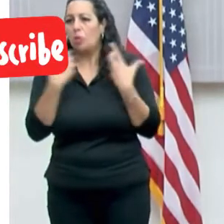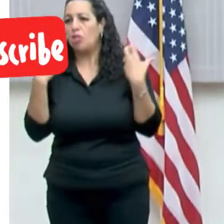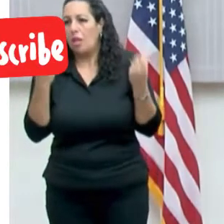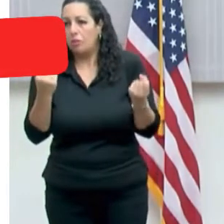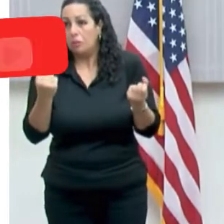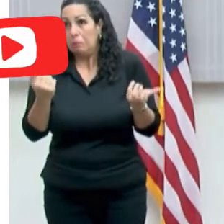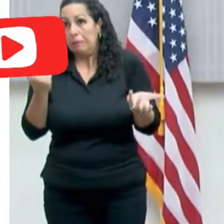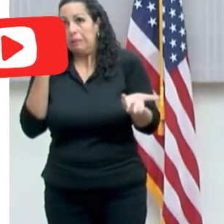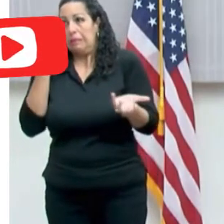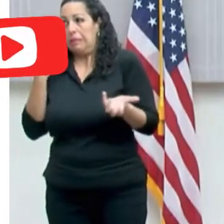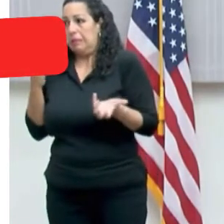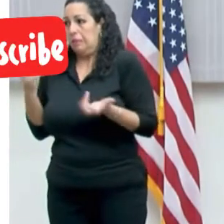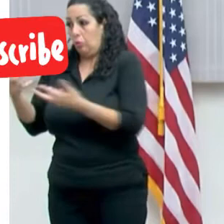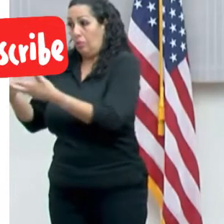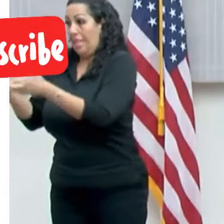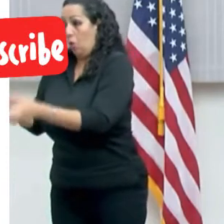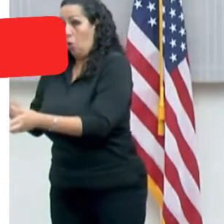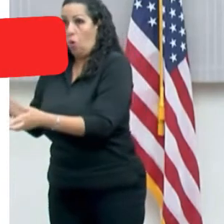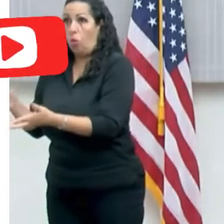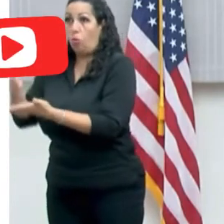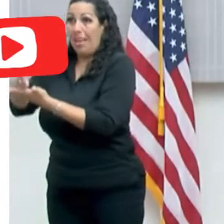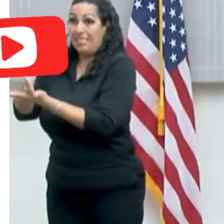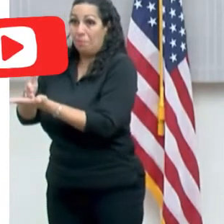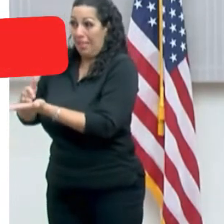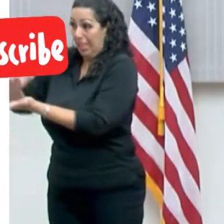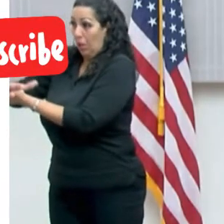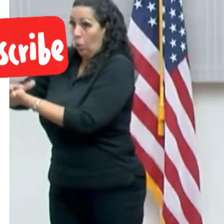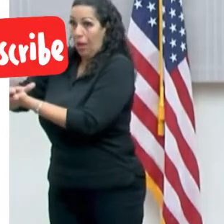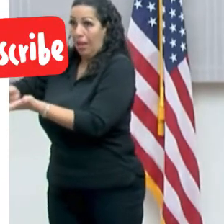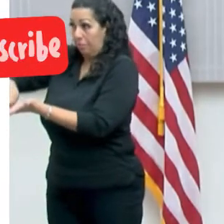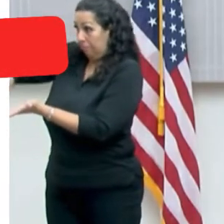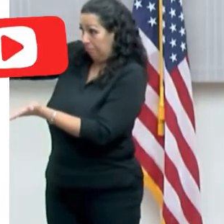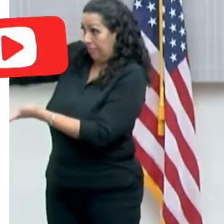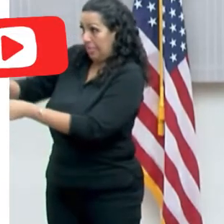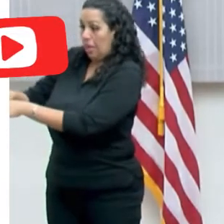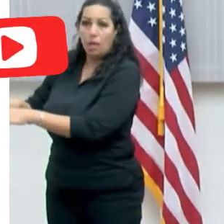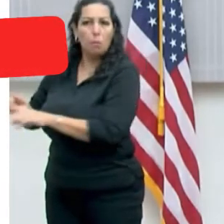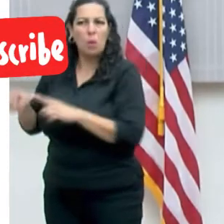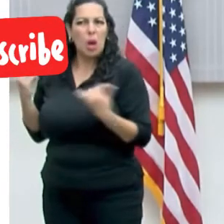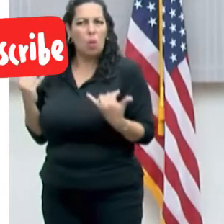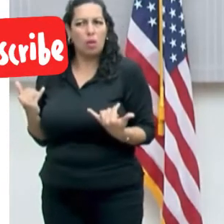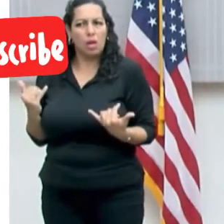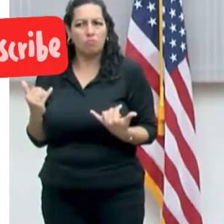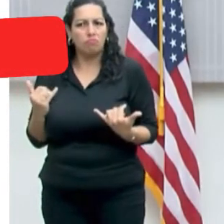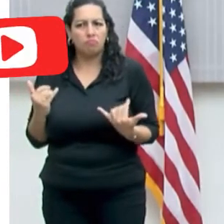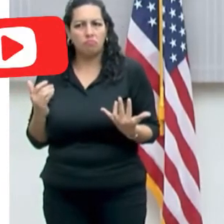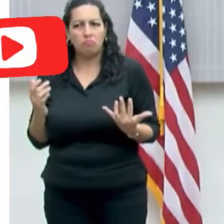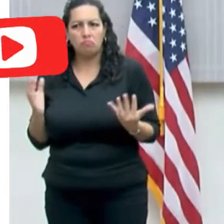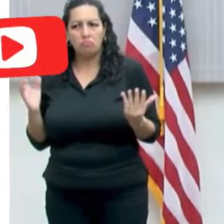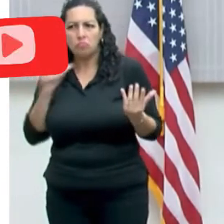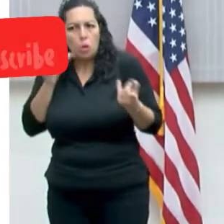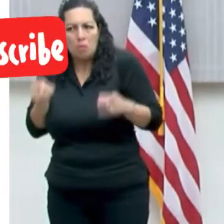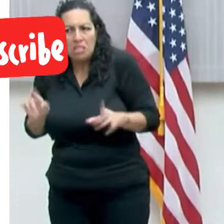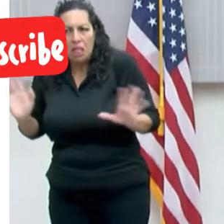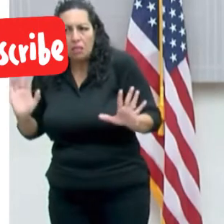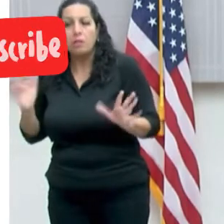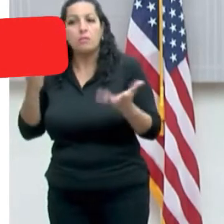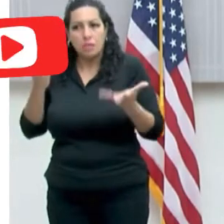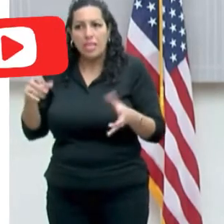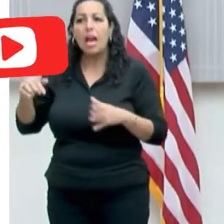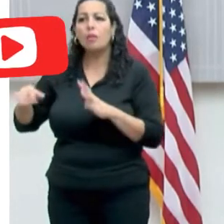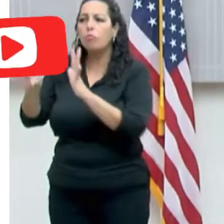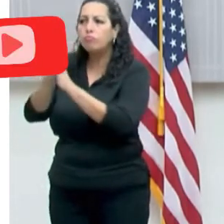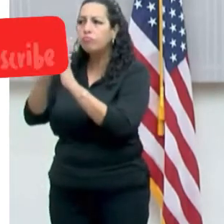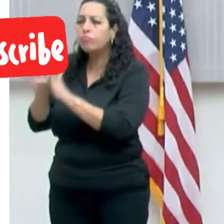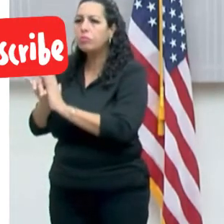ejemplo, cerrar un salón o una sección de la escuela. Pero hasta el momento eso no está ocurriendo. Se están tomando pruebas aleatorias,